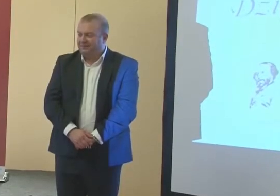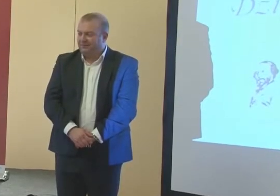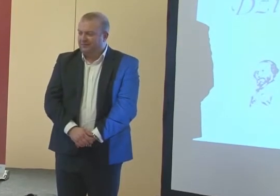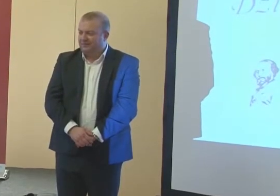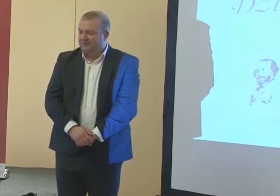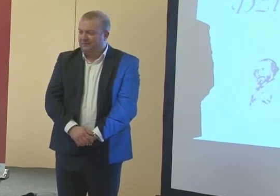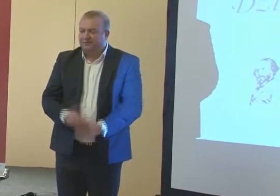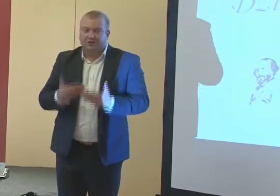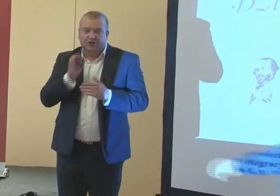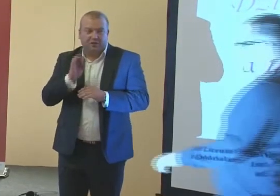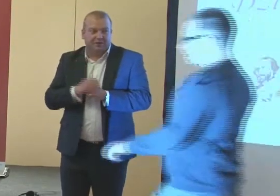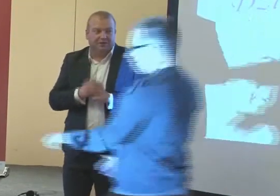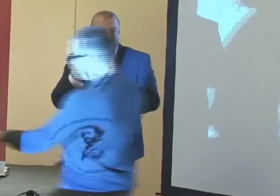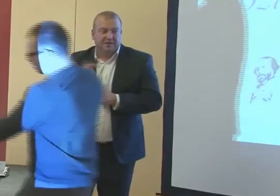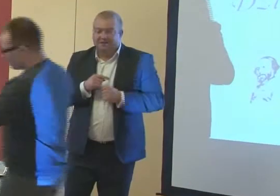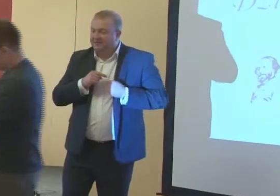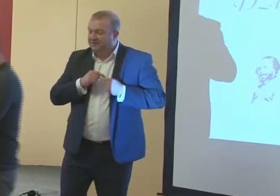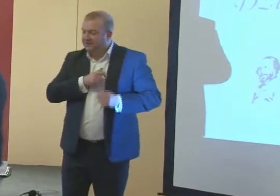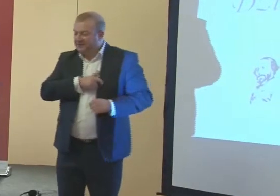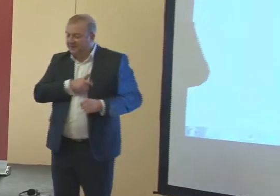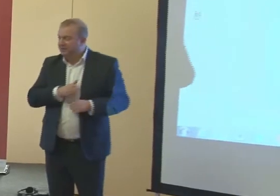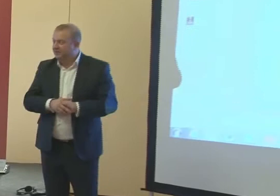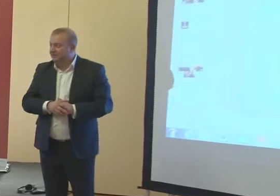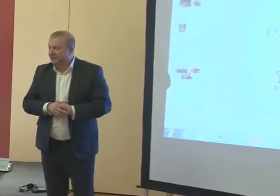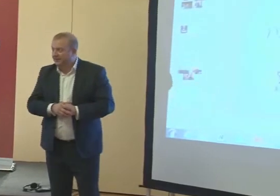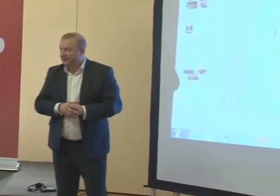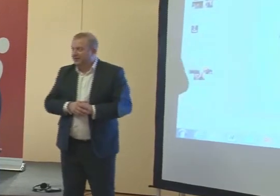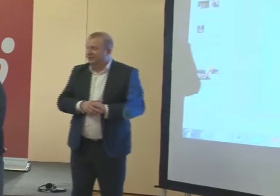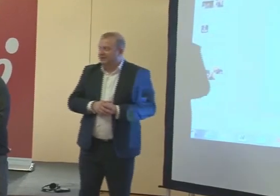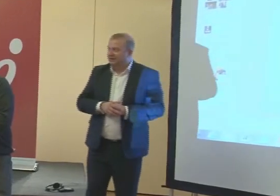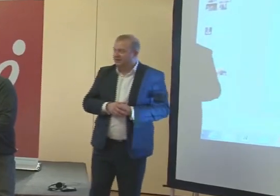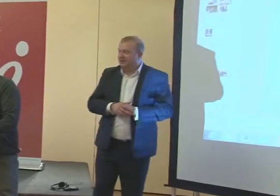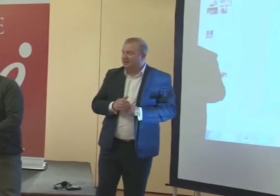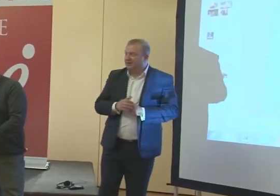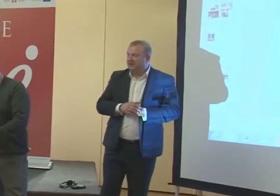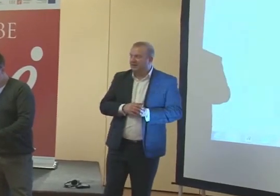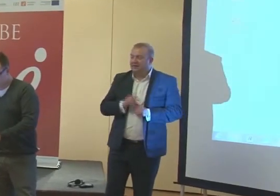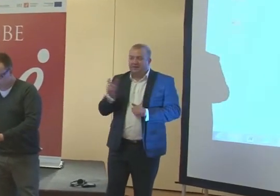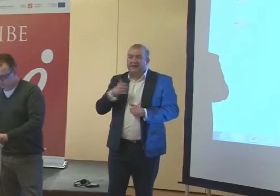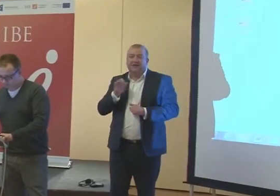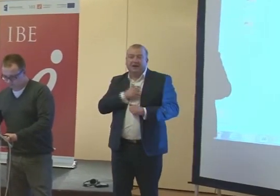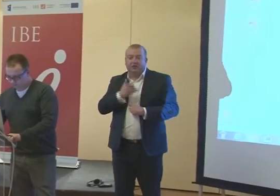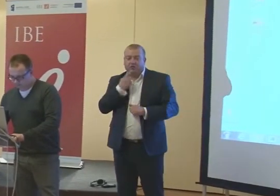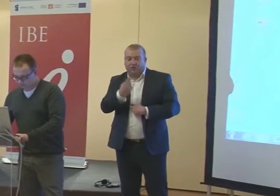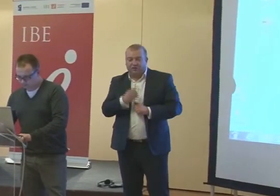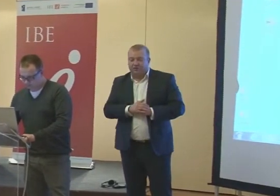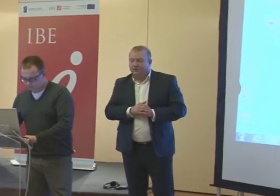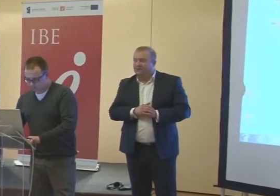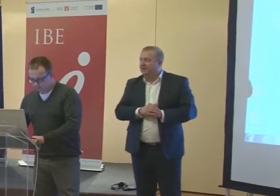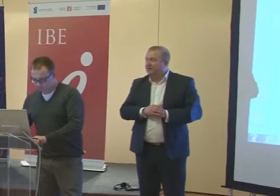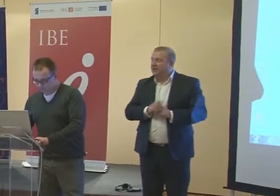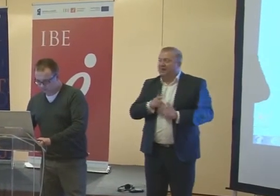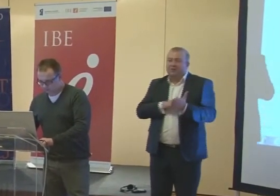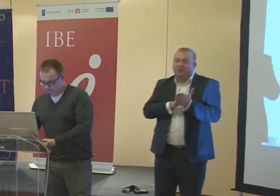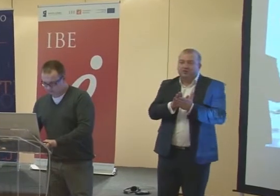Dzień dobry, proszę Państwa, witam serdecznie, zanim tutaj Pan uruchomi prezentację, ja kilka słów. Rzeczywiście, tak jak Pan Dyrektor mówi, na